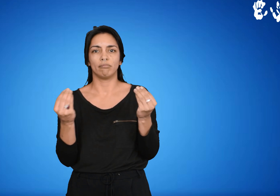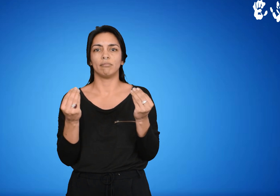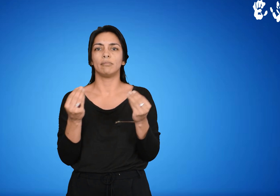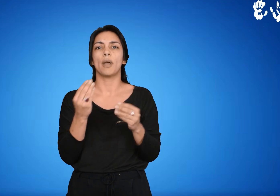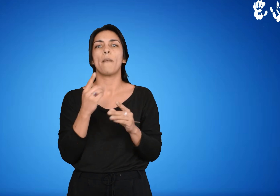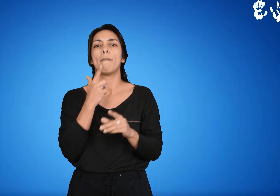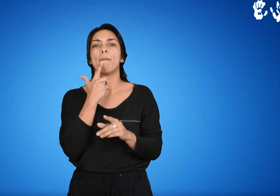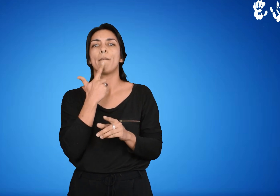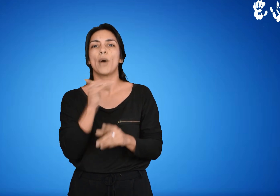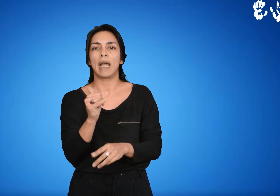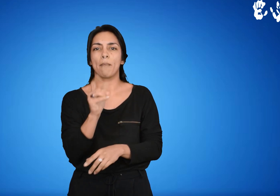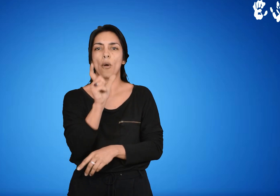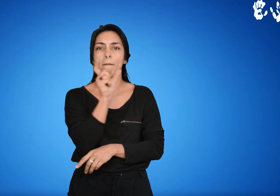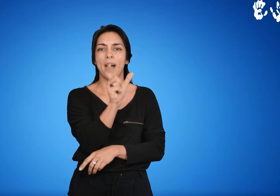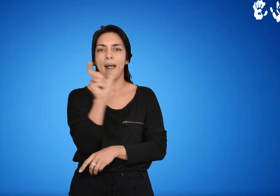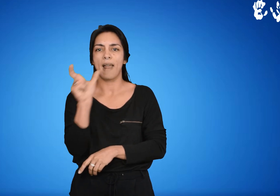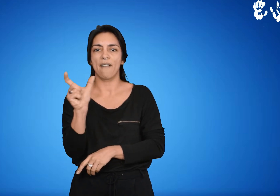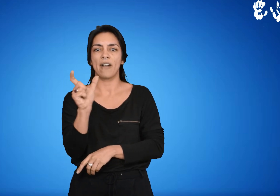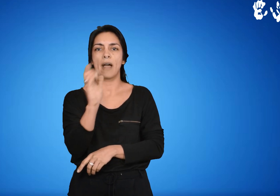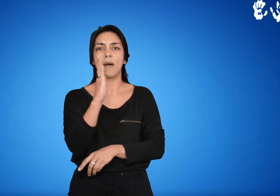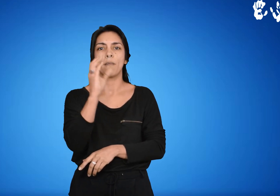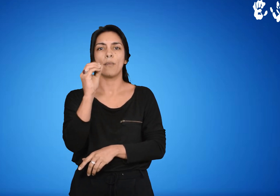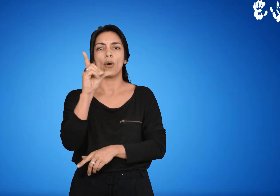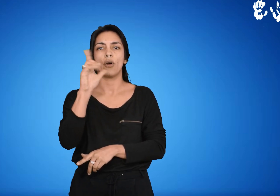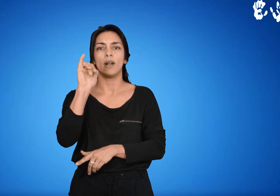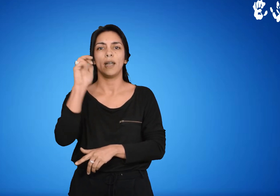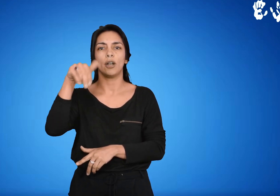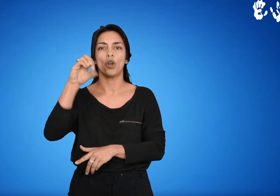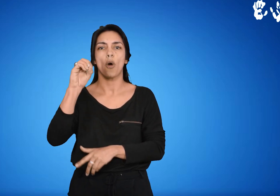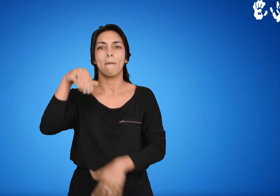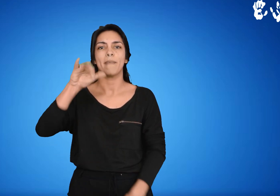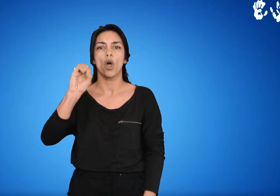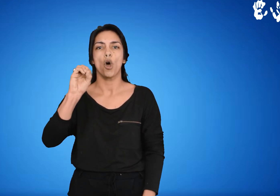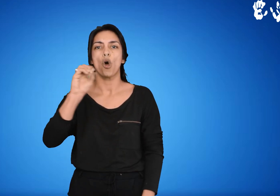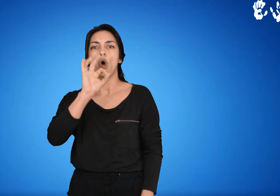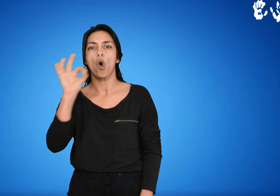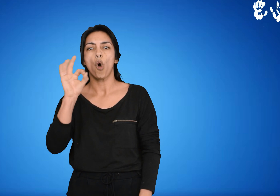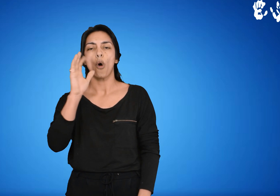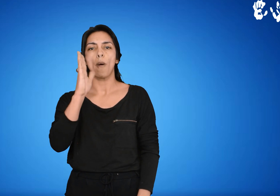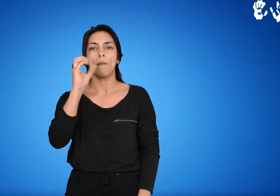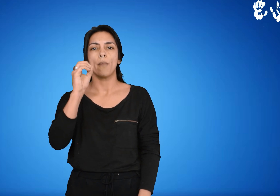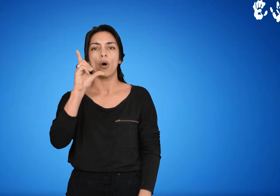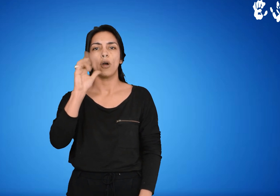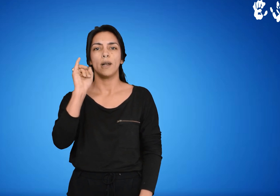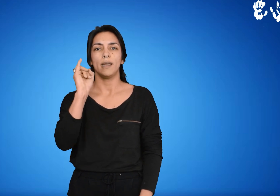Poli. También significa muchos, como en. Polinomios, poliamor, etc.